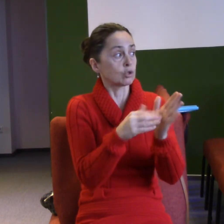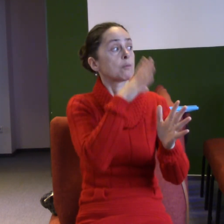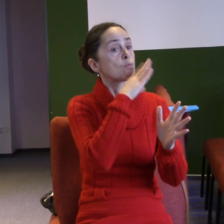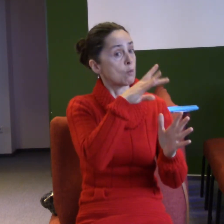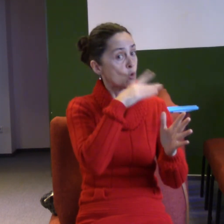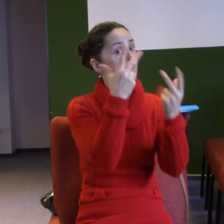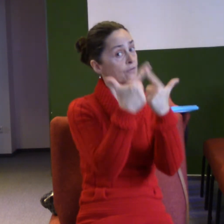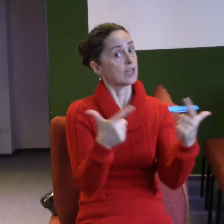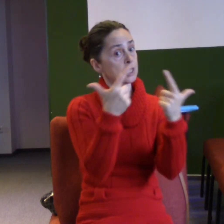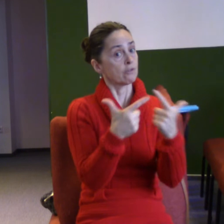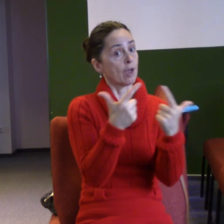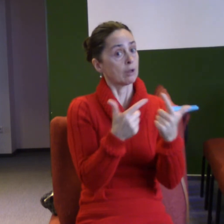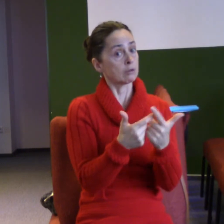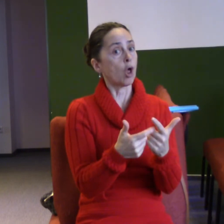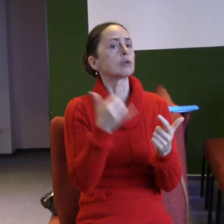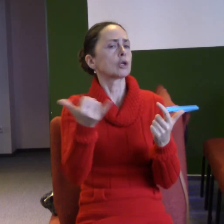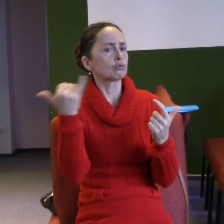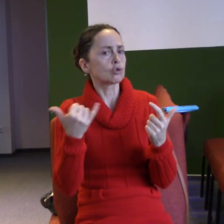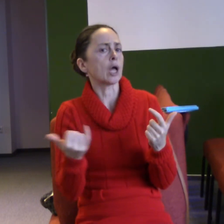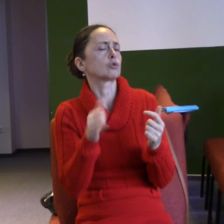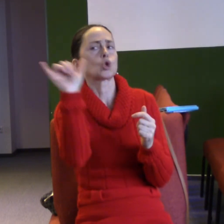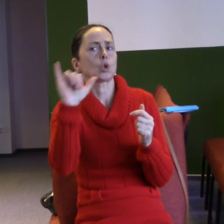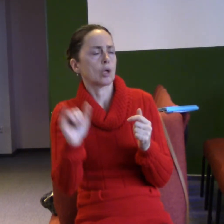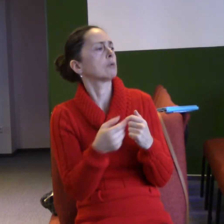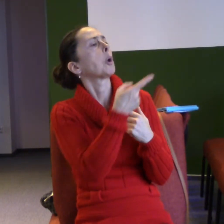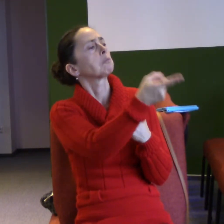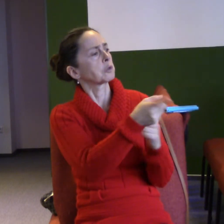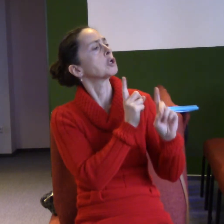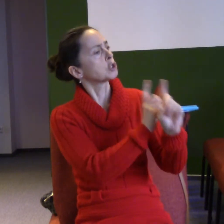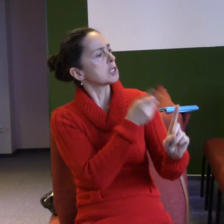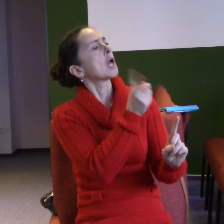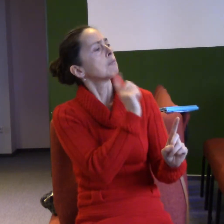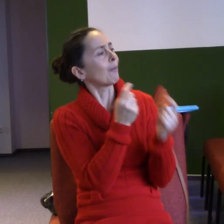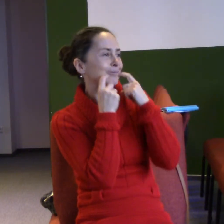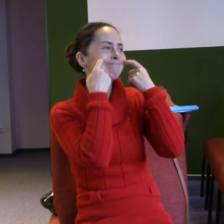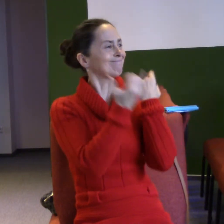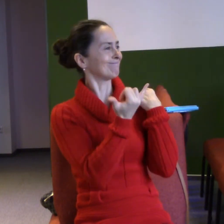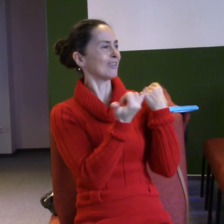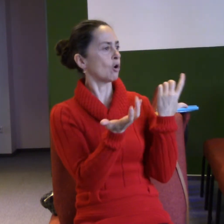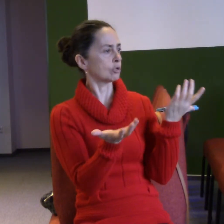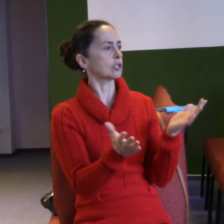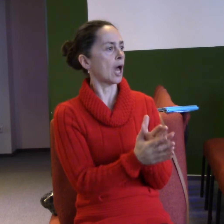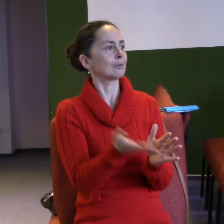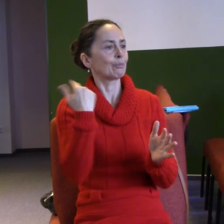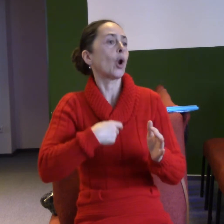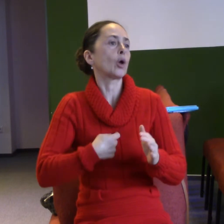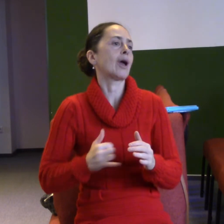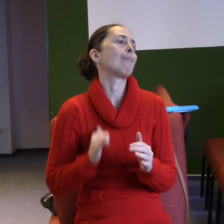říká, jsi křesťan, musíš se radovat, musíš mít úsměv. Já jsem tady už jedno vyprávil, jak jsem jako mladý křesťan jezdil v metru po